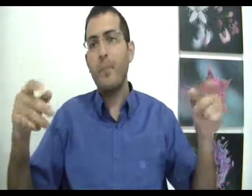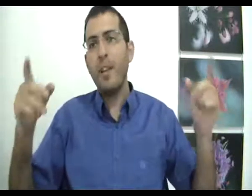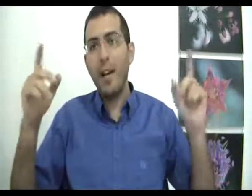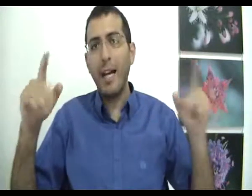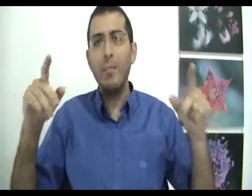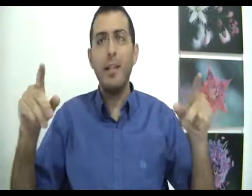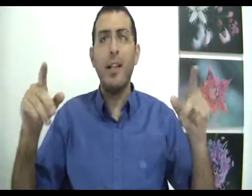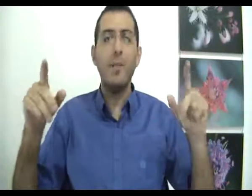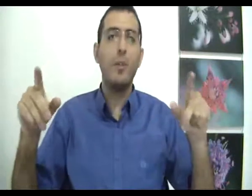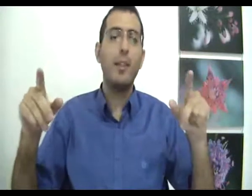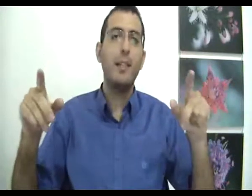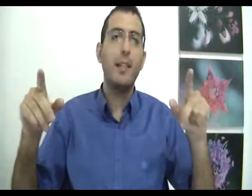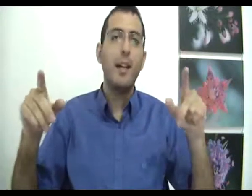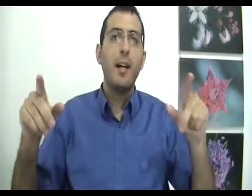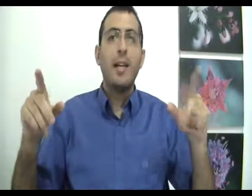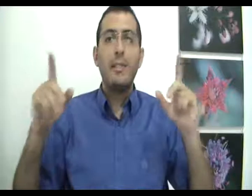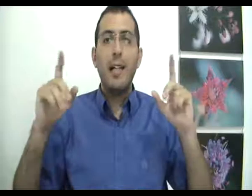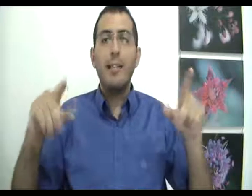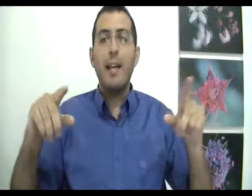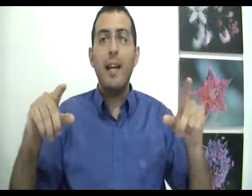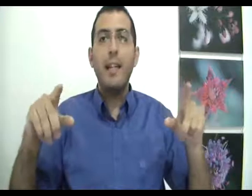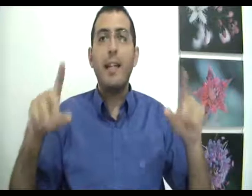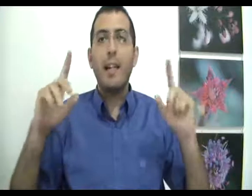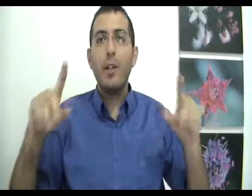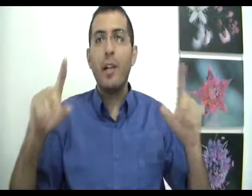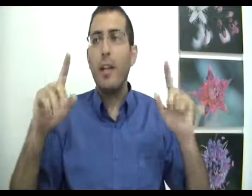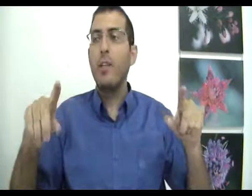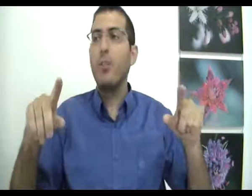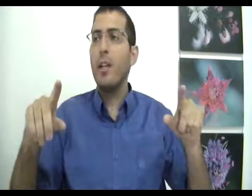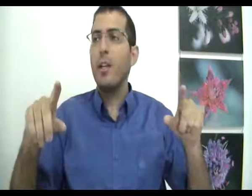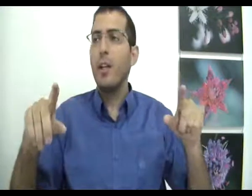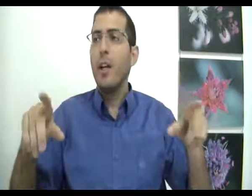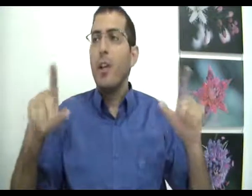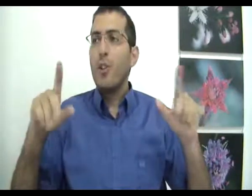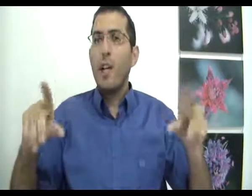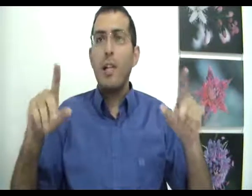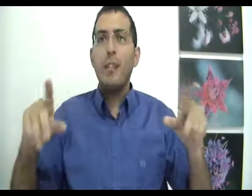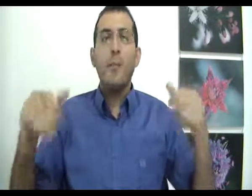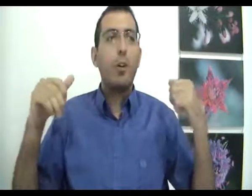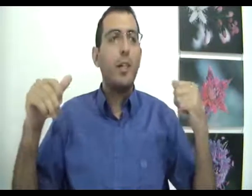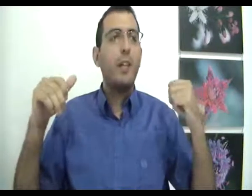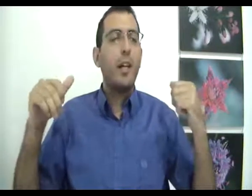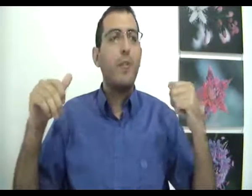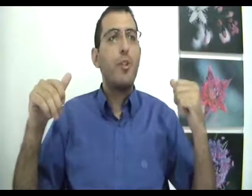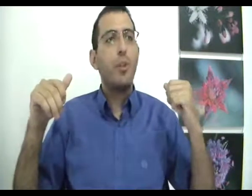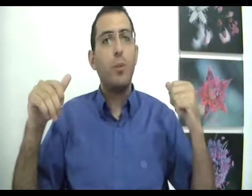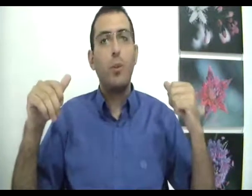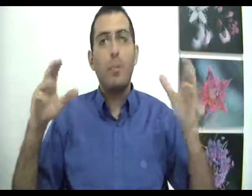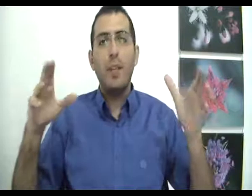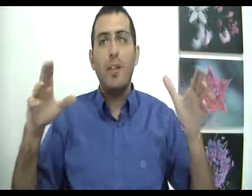ואחת מהדרכים לבדוק את זה זה על ידי הניקיון הרגשי שיש לאדם מכל הדברים שקרו לו בעבר